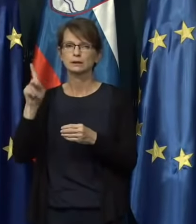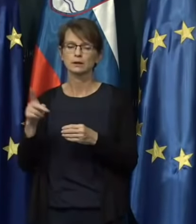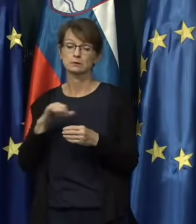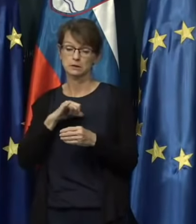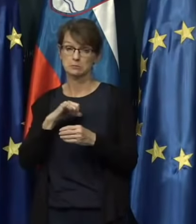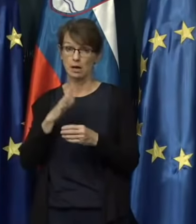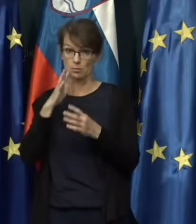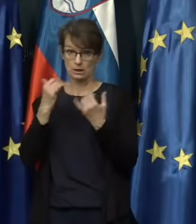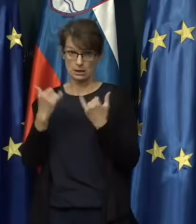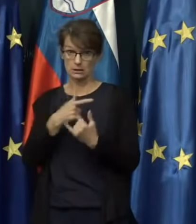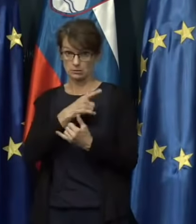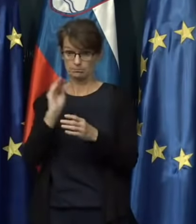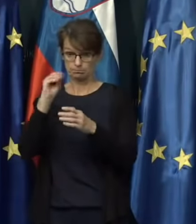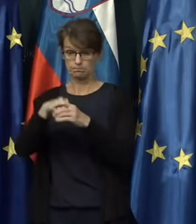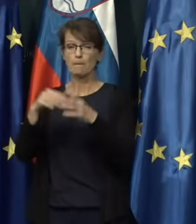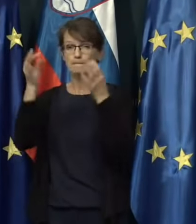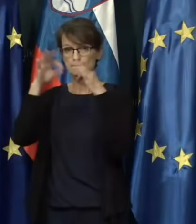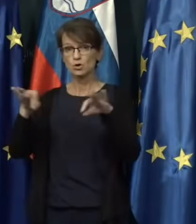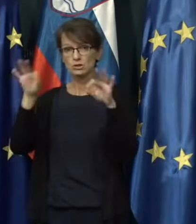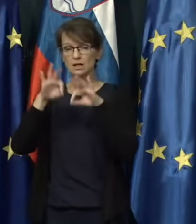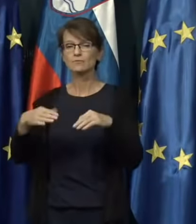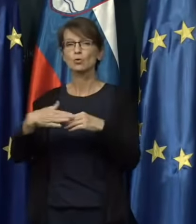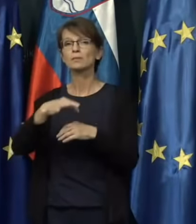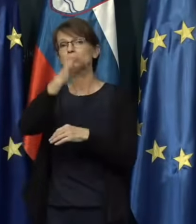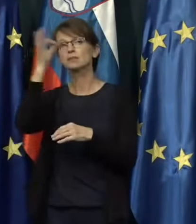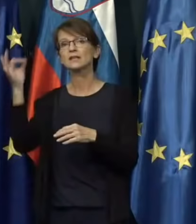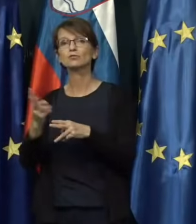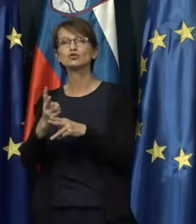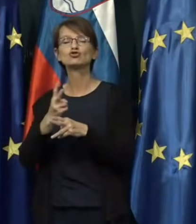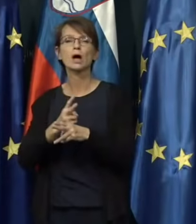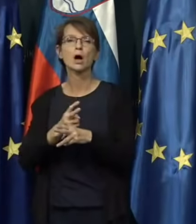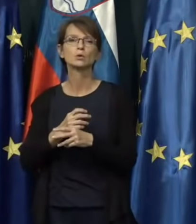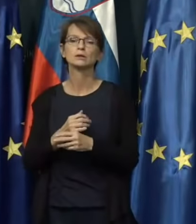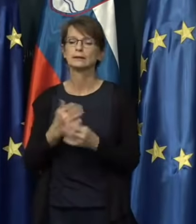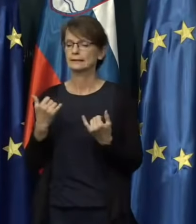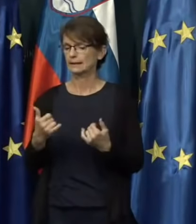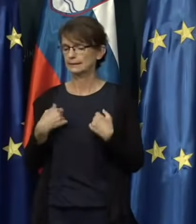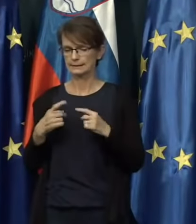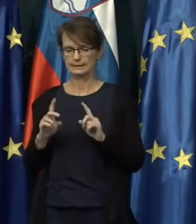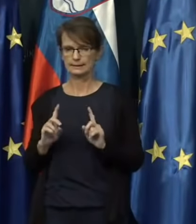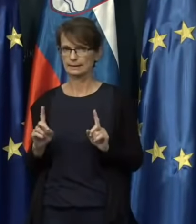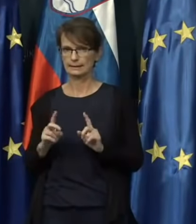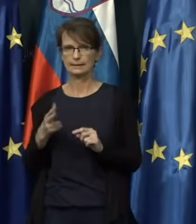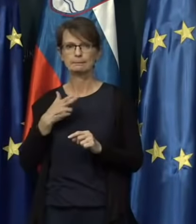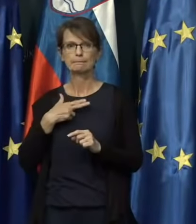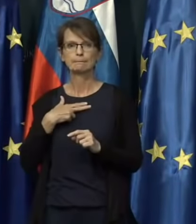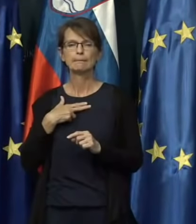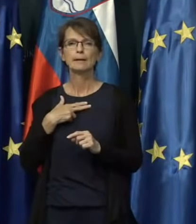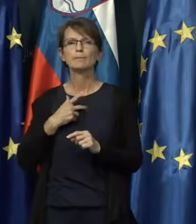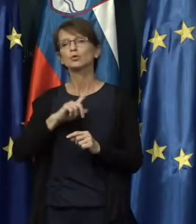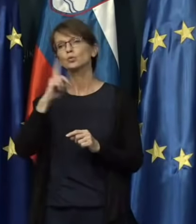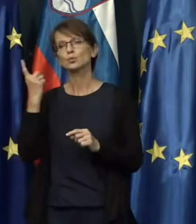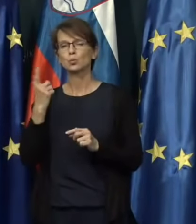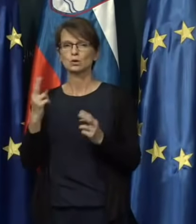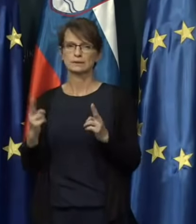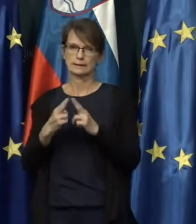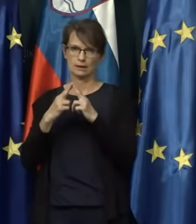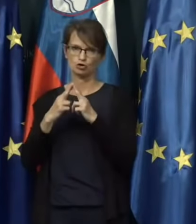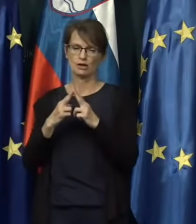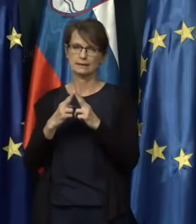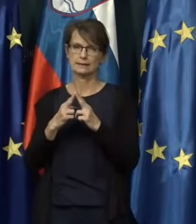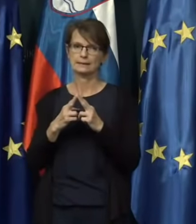če boste danes se odeležili proslave ob nebo državnosti. Ne, danes ne, imam predvideno eno drugo srečanje.